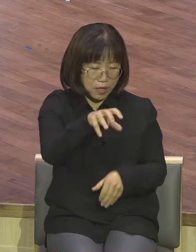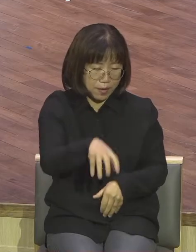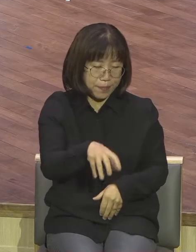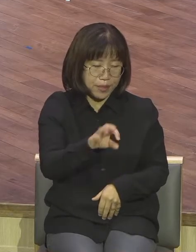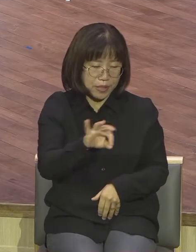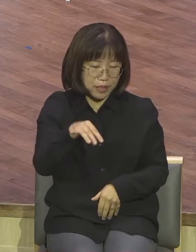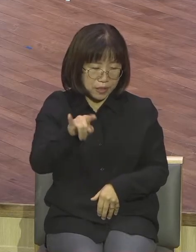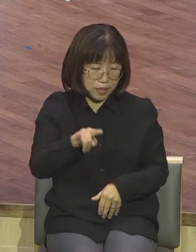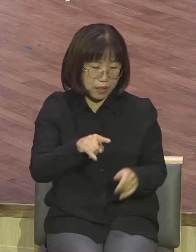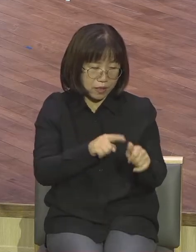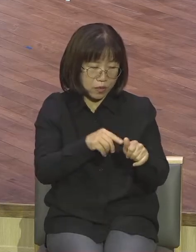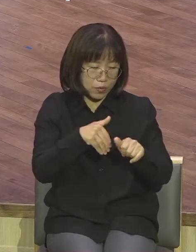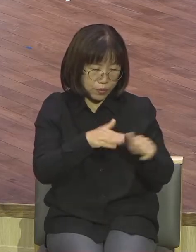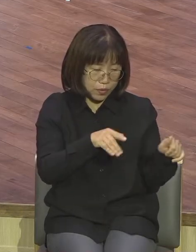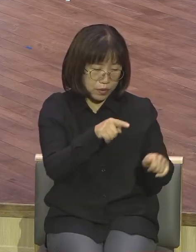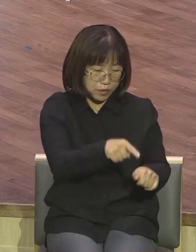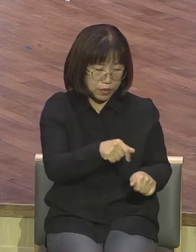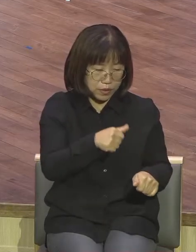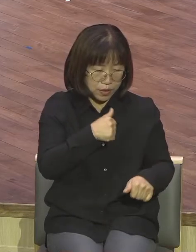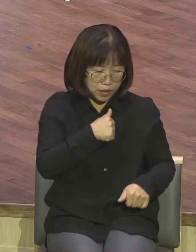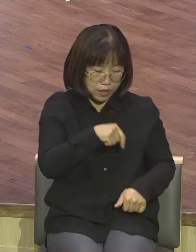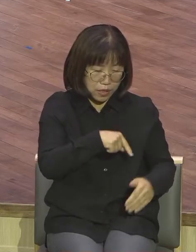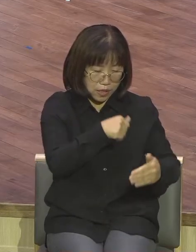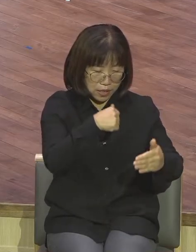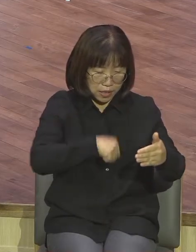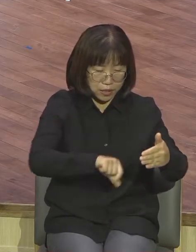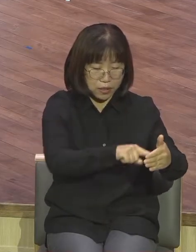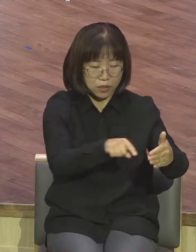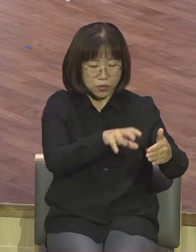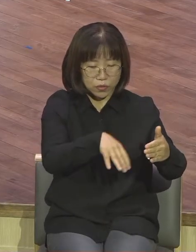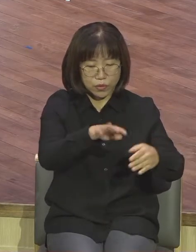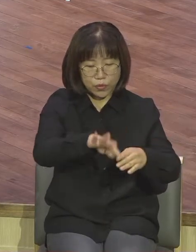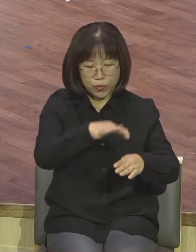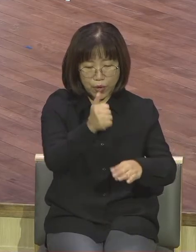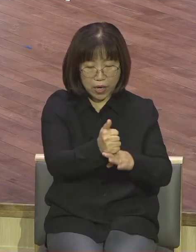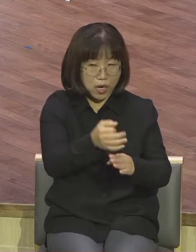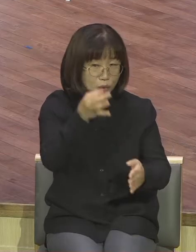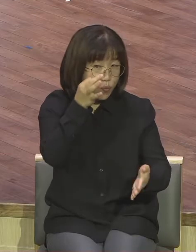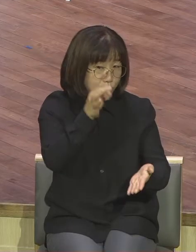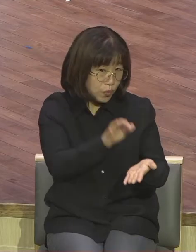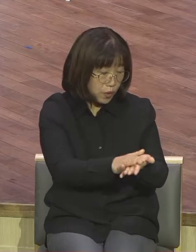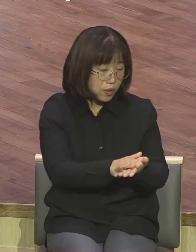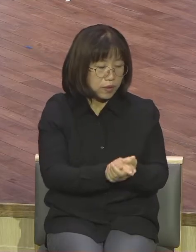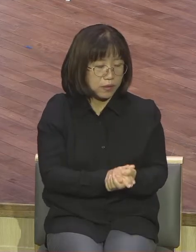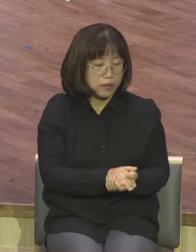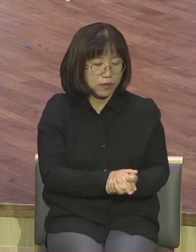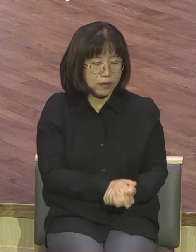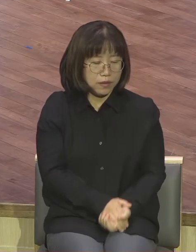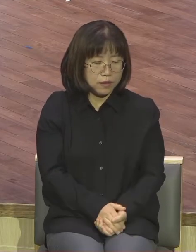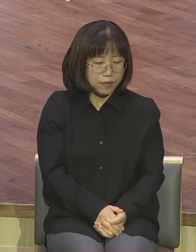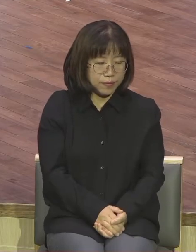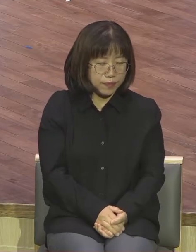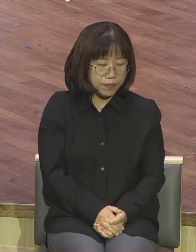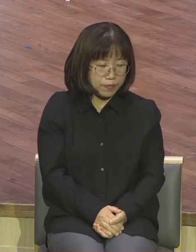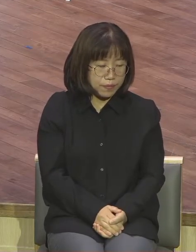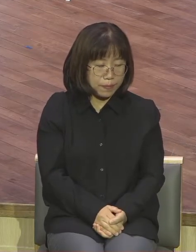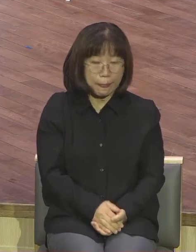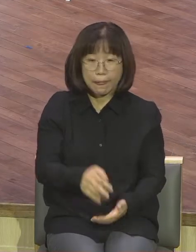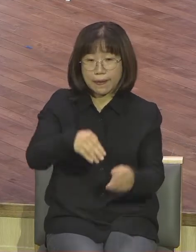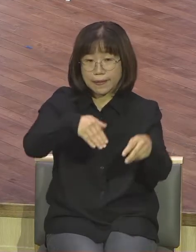이 세계로 보내리니 이는 내가 그의 아들 중에서 한 왕을 보았느니라 하시는지라 사무엘은